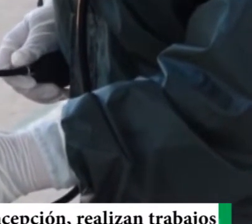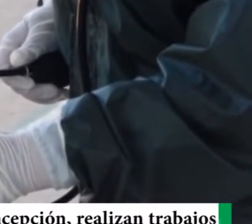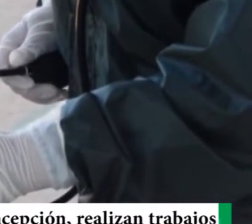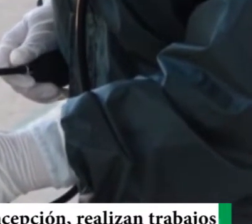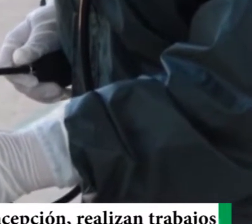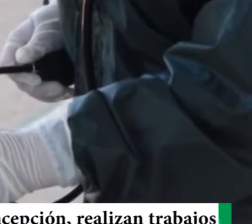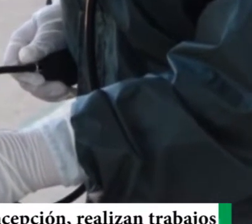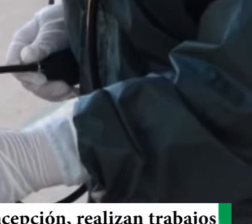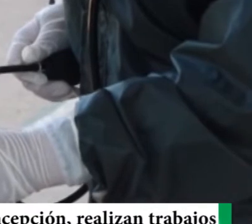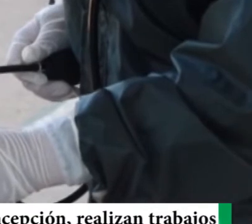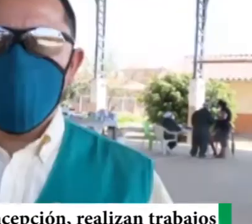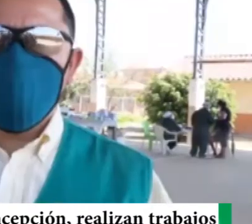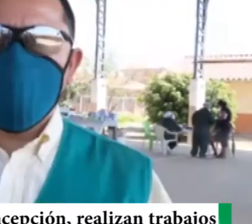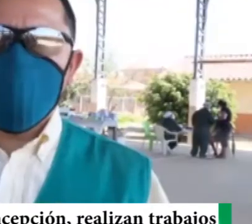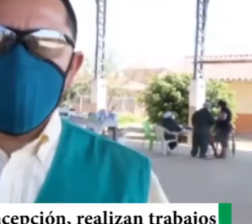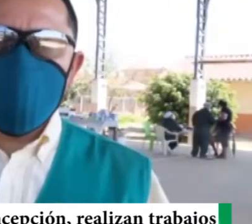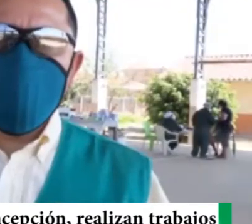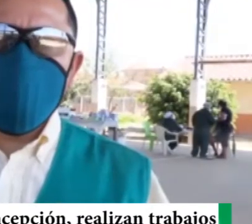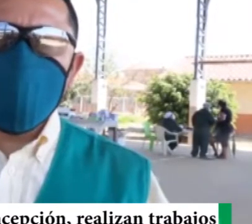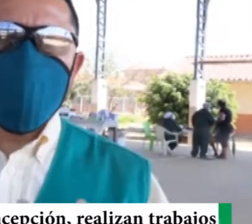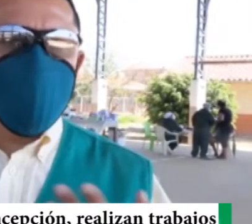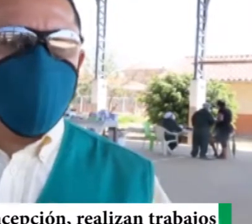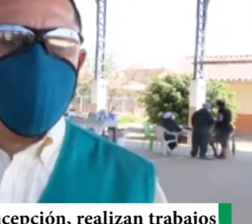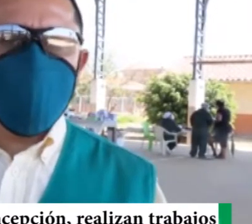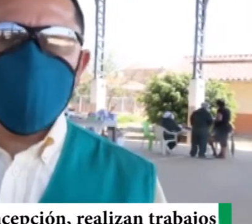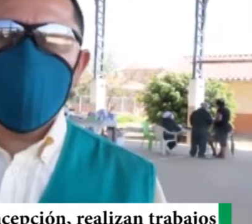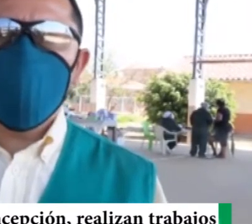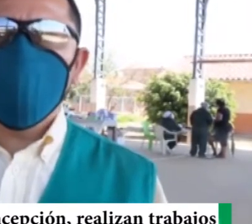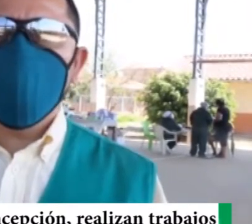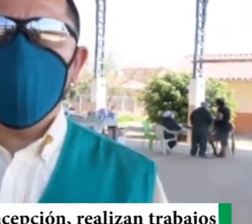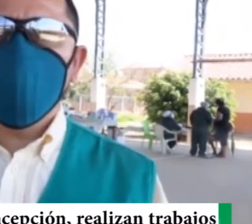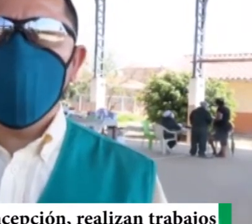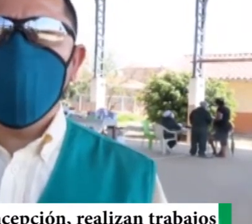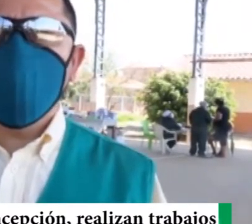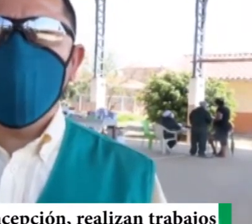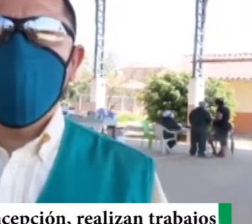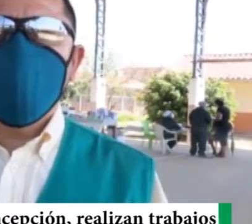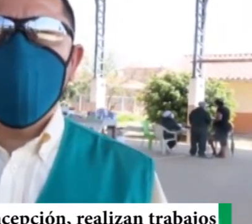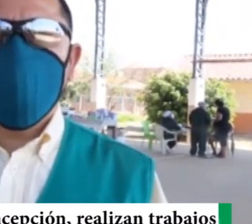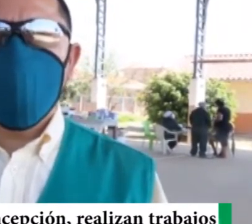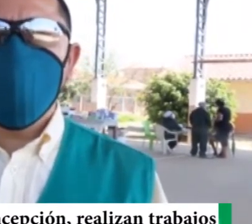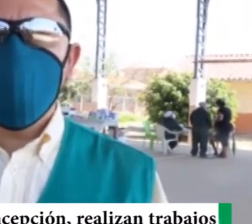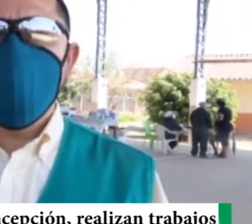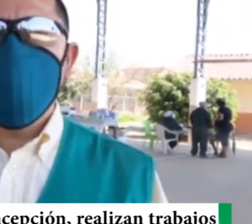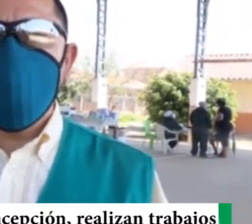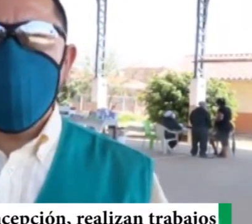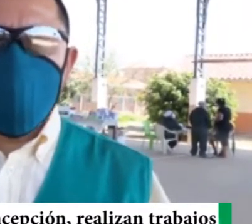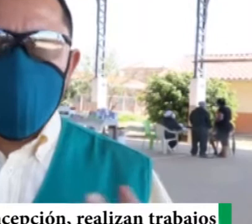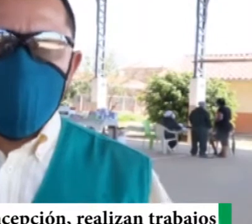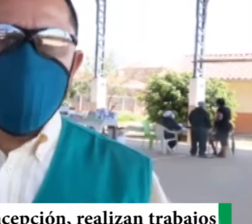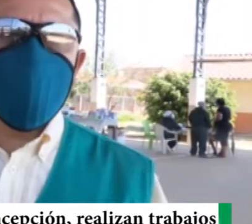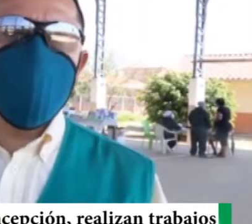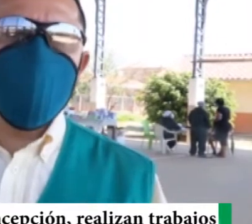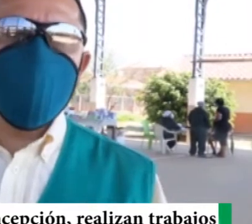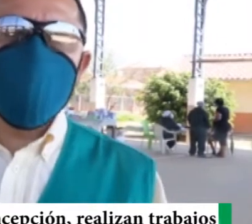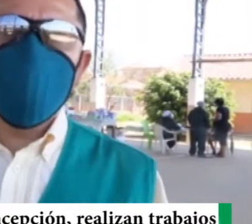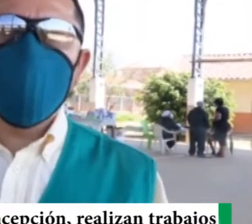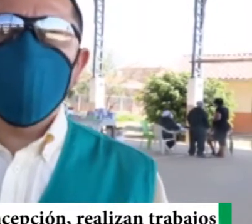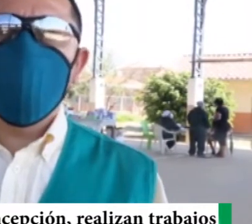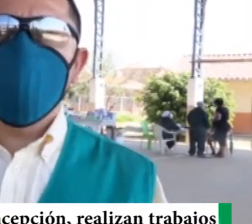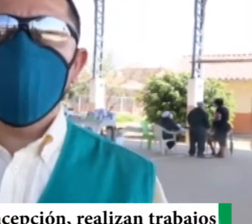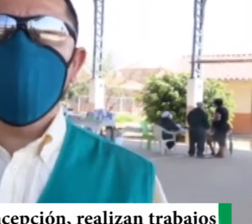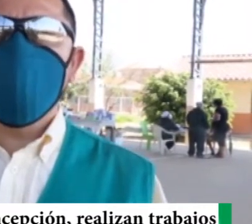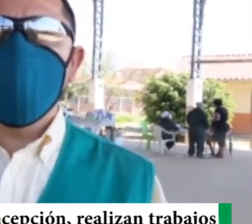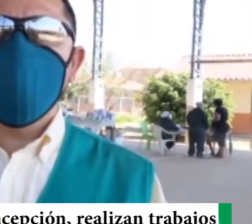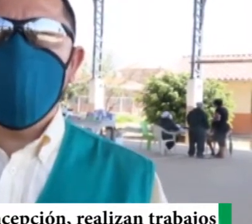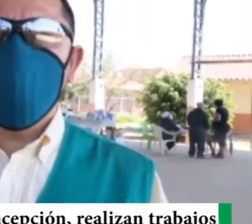y los cuales se están atendiendo, cabalidad, de manera pronta, oportuna, midiendo signos vitales, diagnosticando